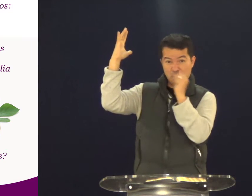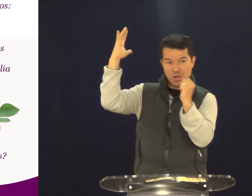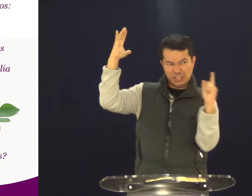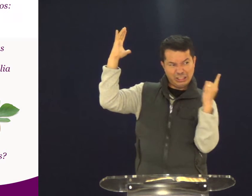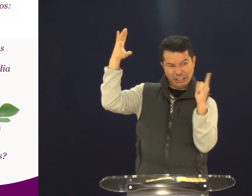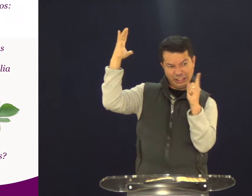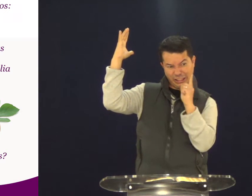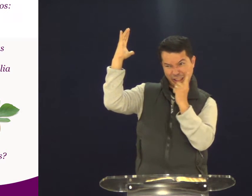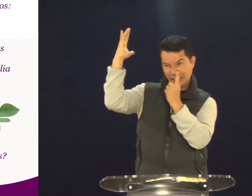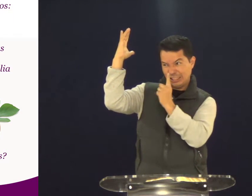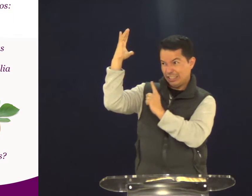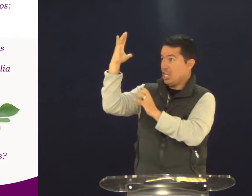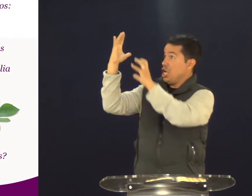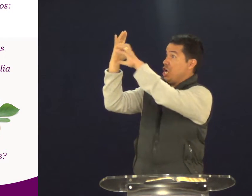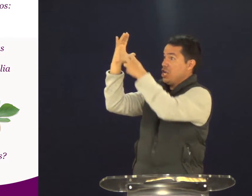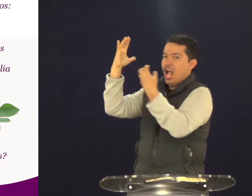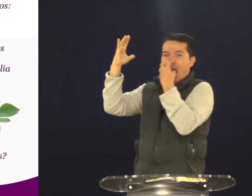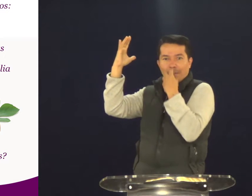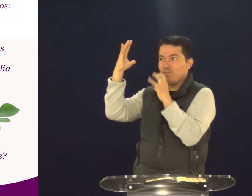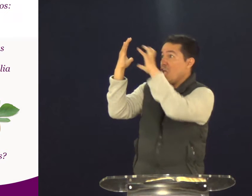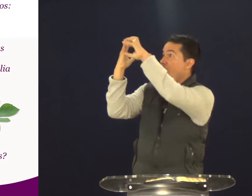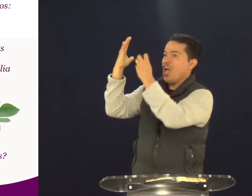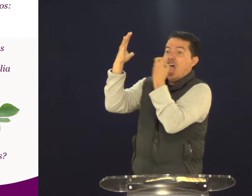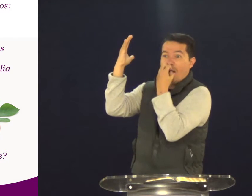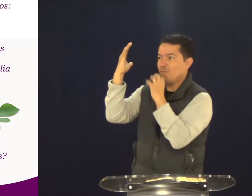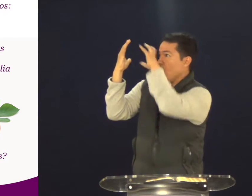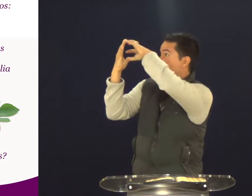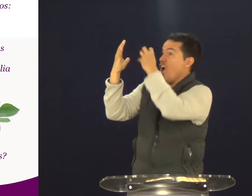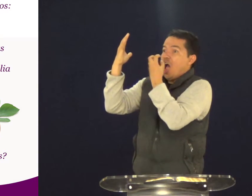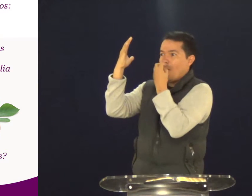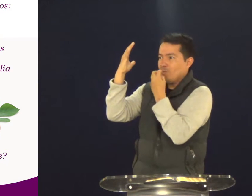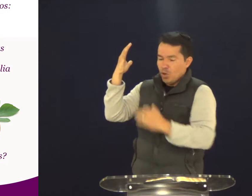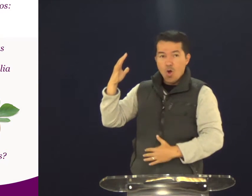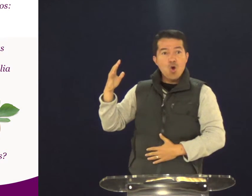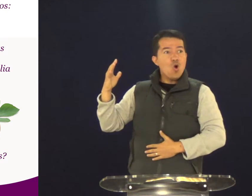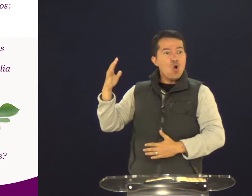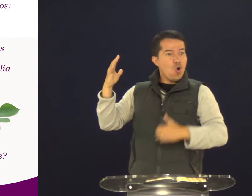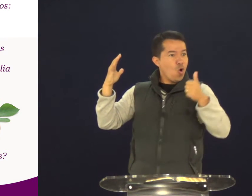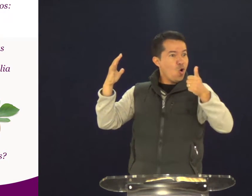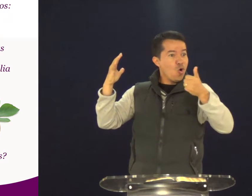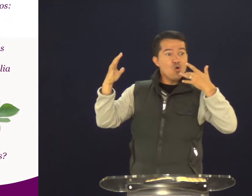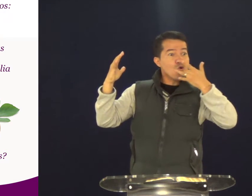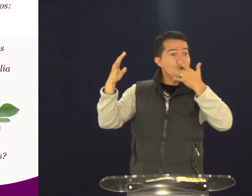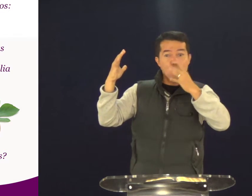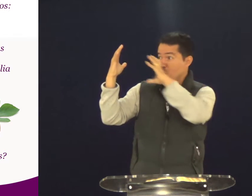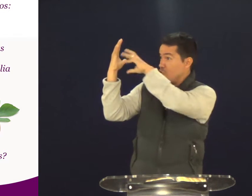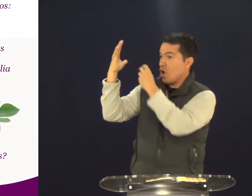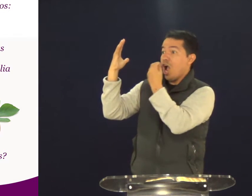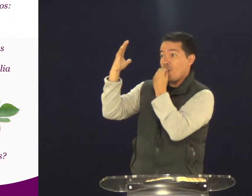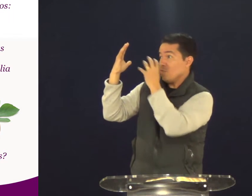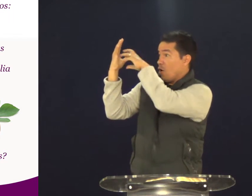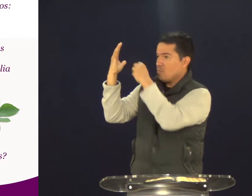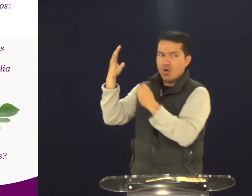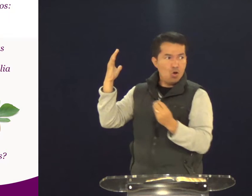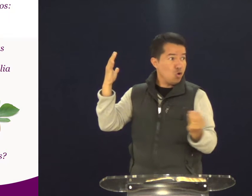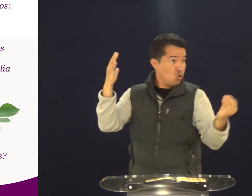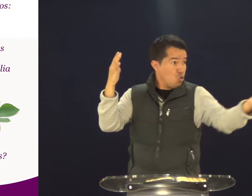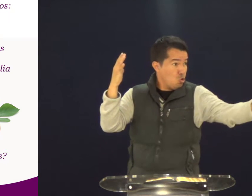árvore é Jesus. Você pode chegar lá e apanhar do fruto. E se saciar. E se deliciar